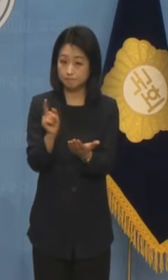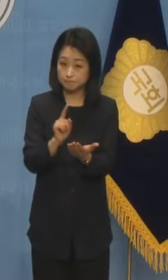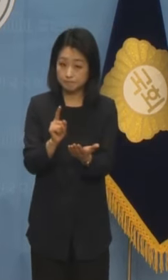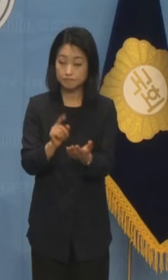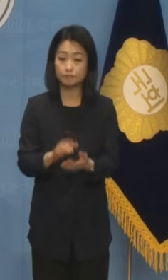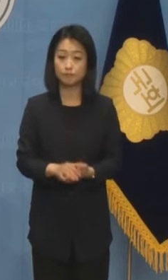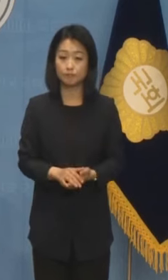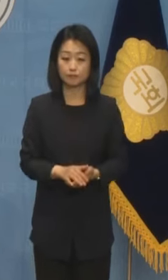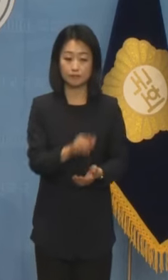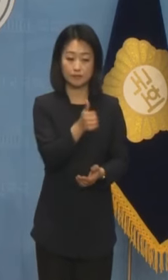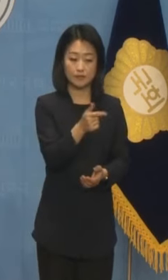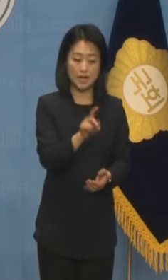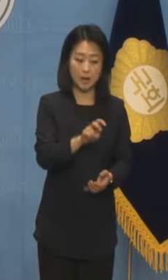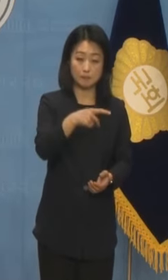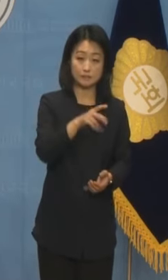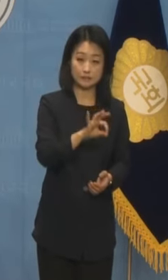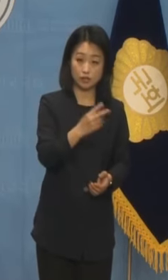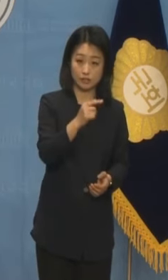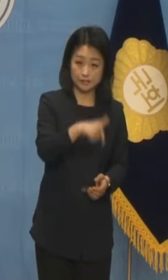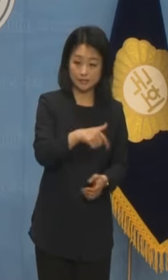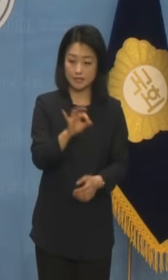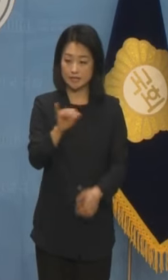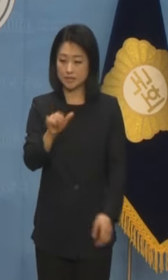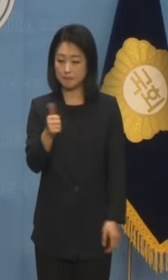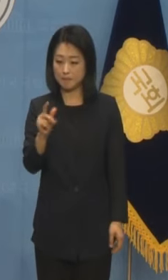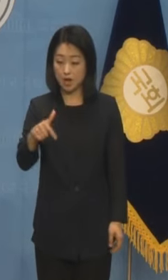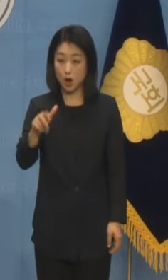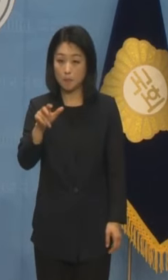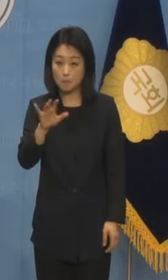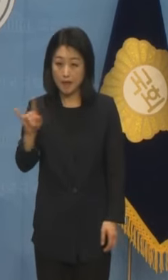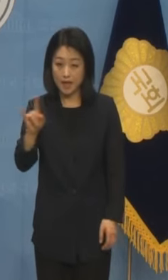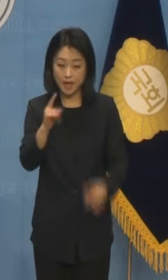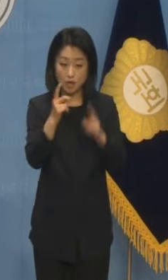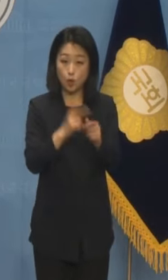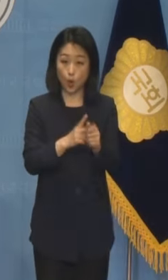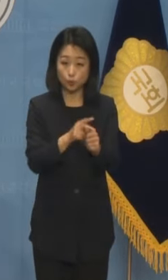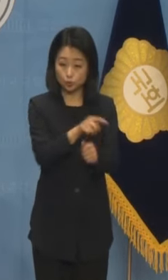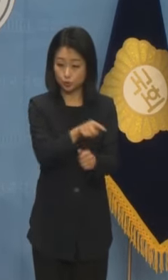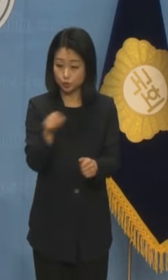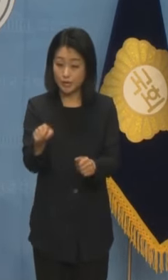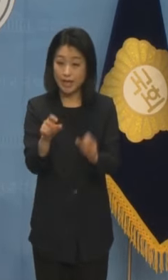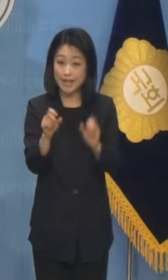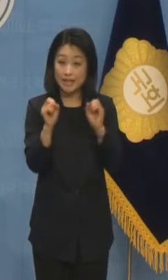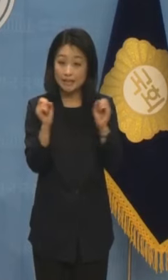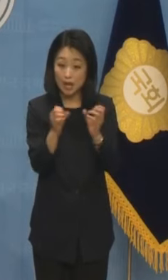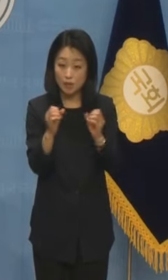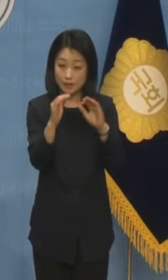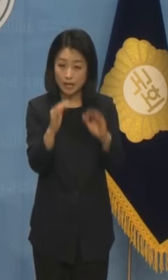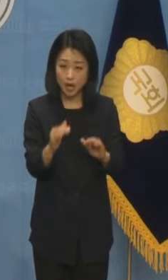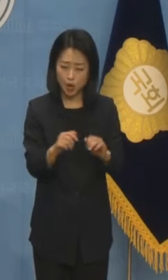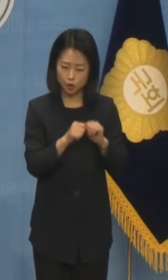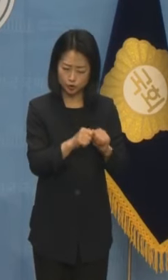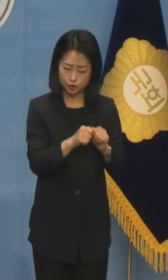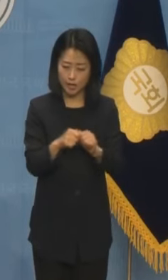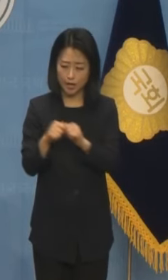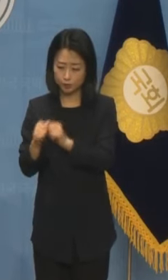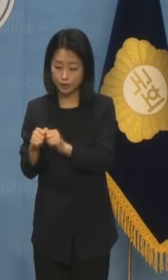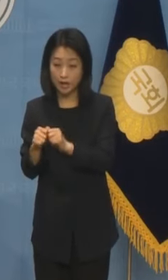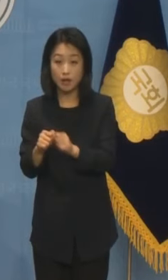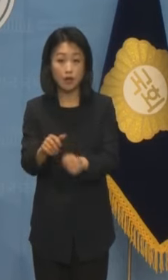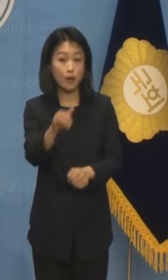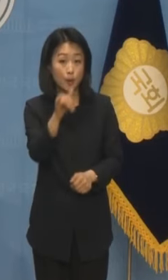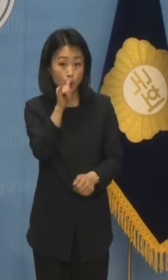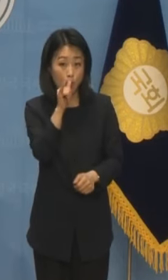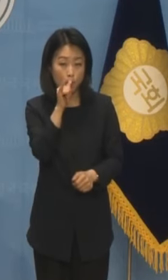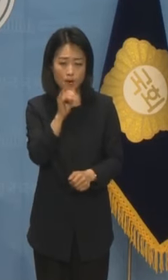함성득 임혁백 두 교수의 인터뷰 내용은 매우 구체적일 뿐만 아니라 대단히